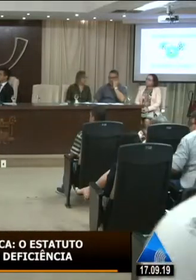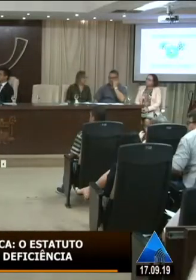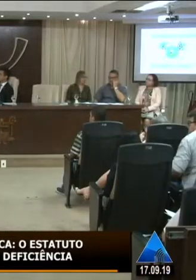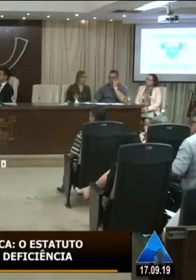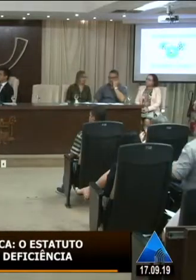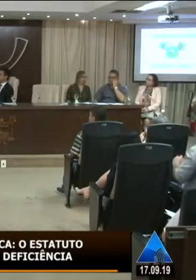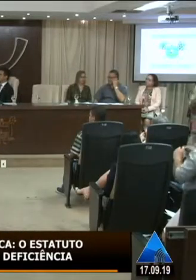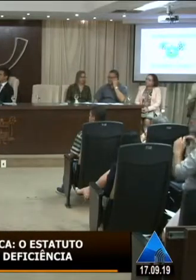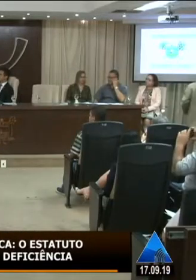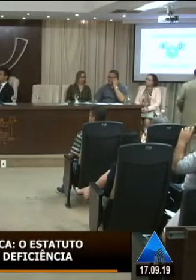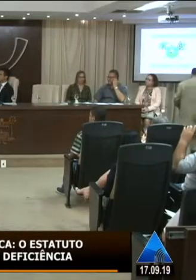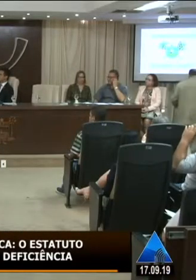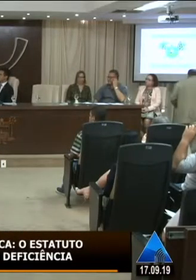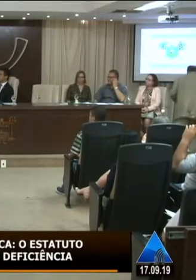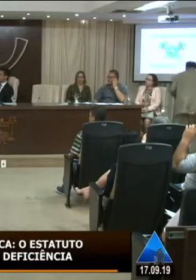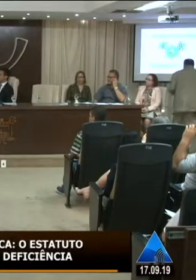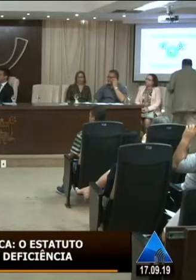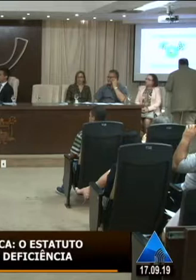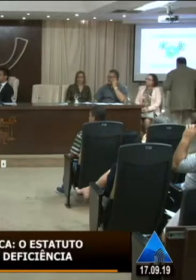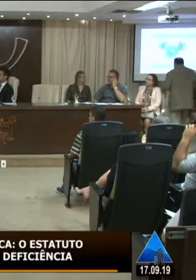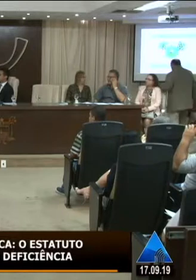boa tarde tarde a todos todas